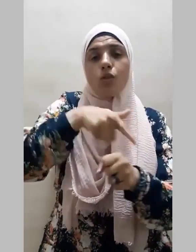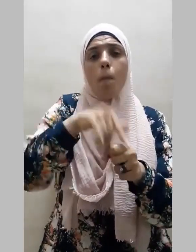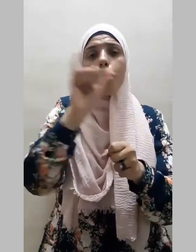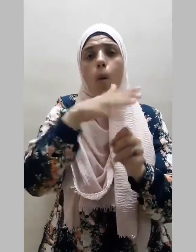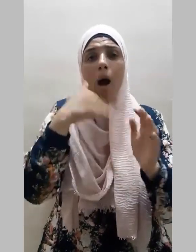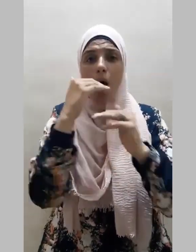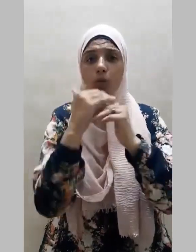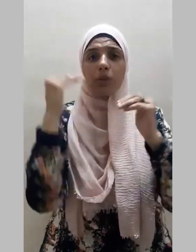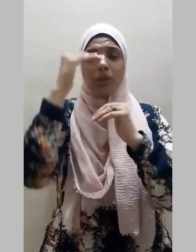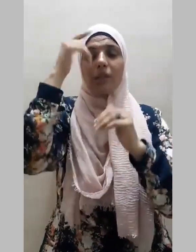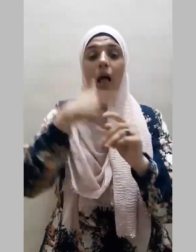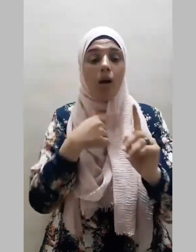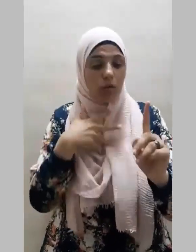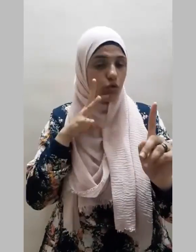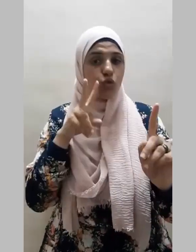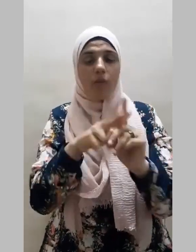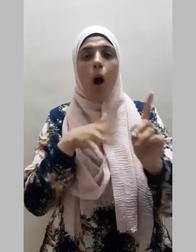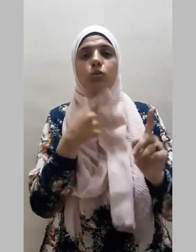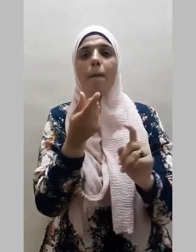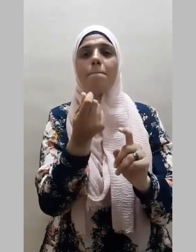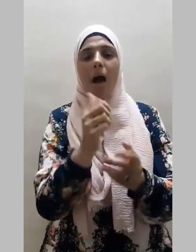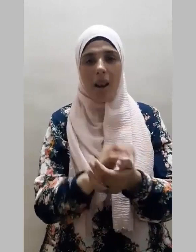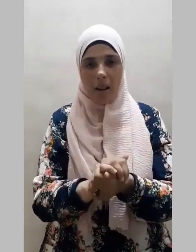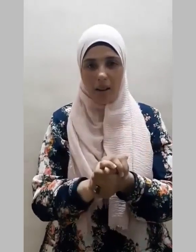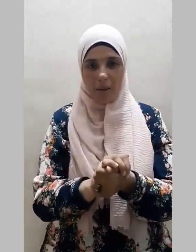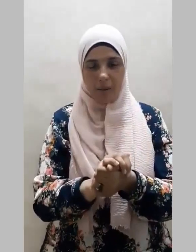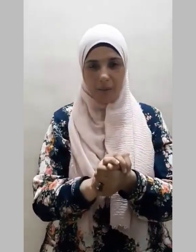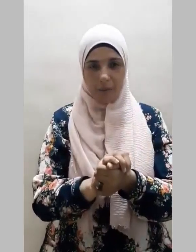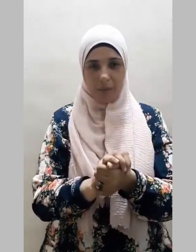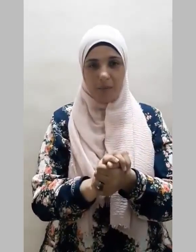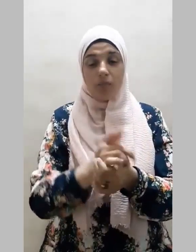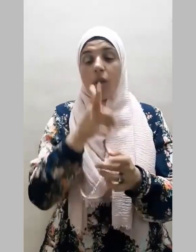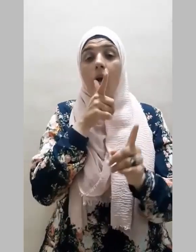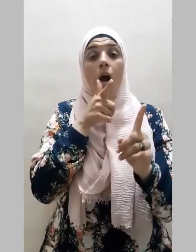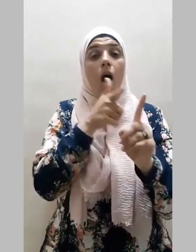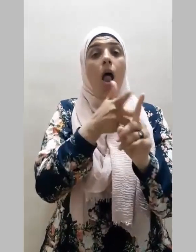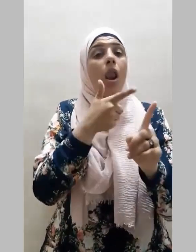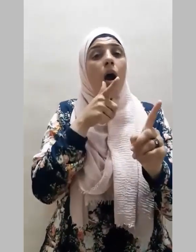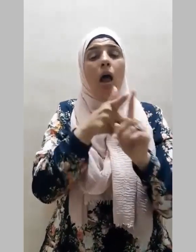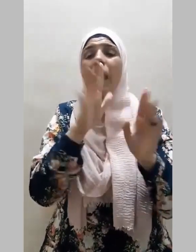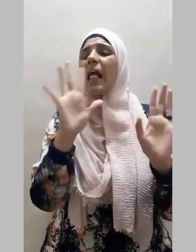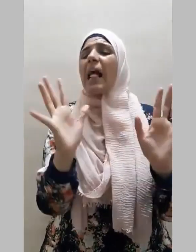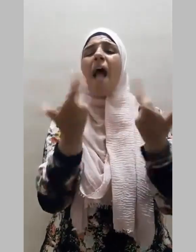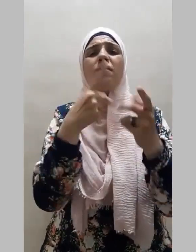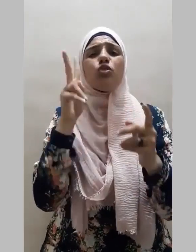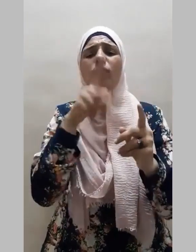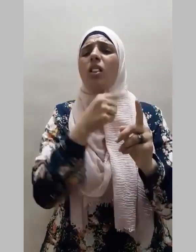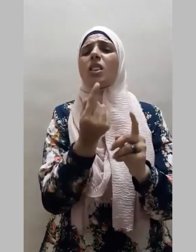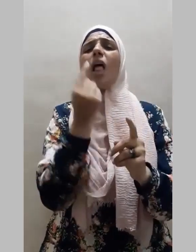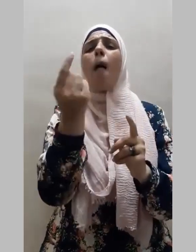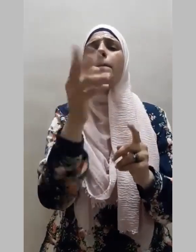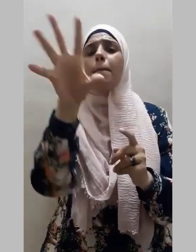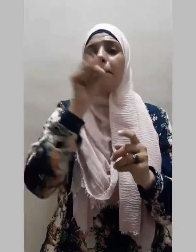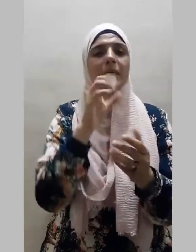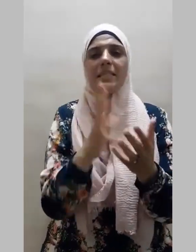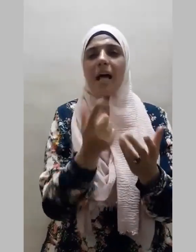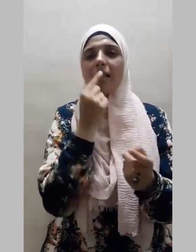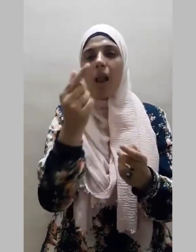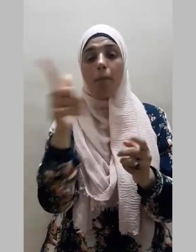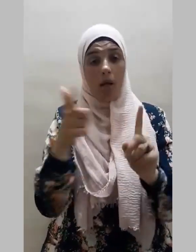لذته للمال فقيل كيف طلبك له قال طلب